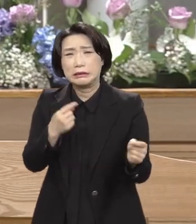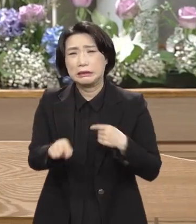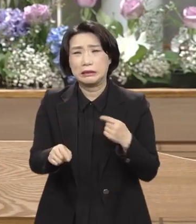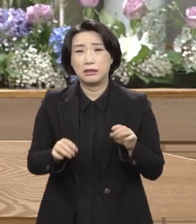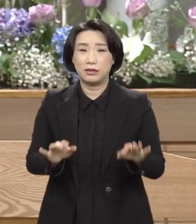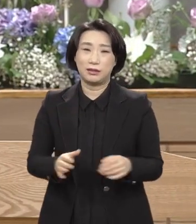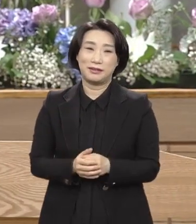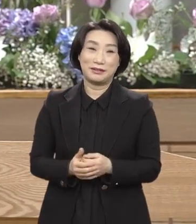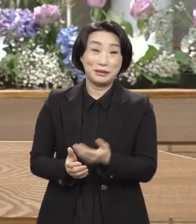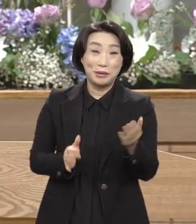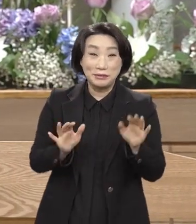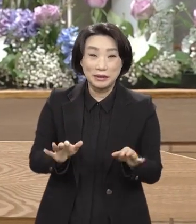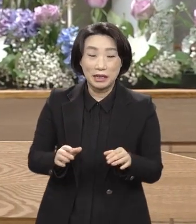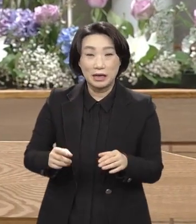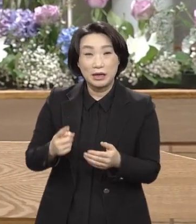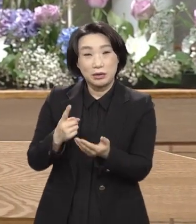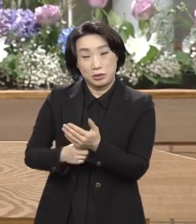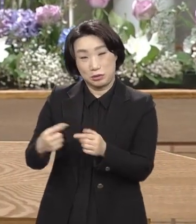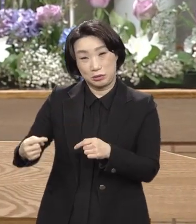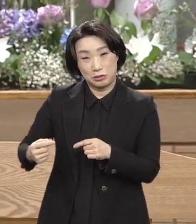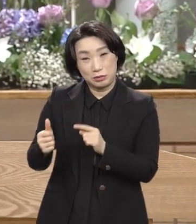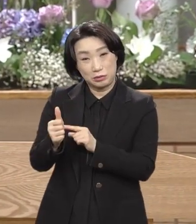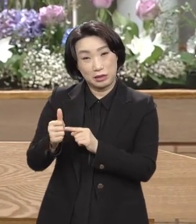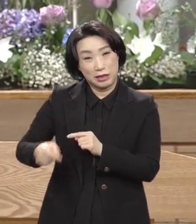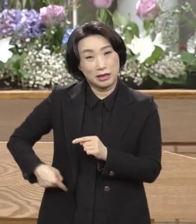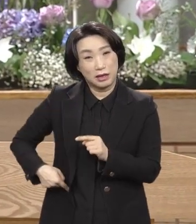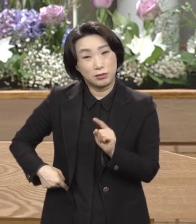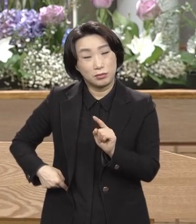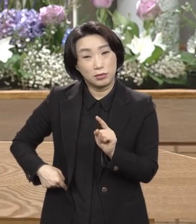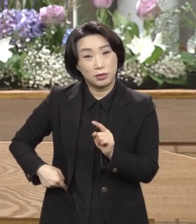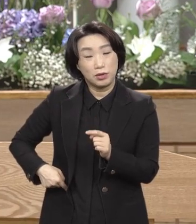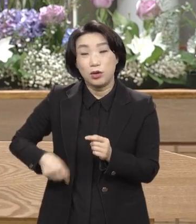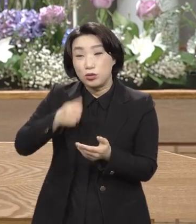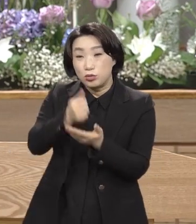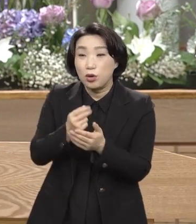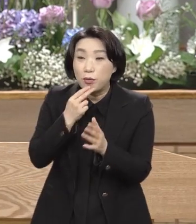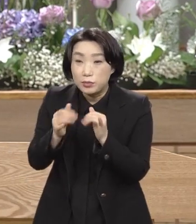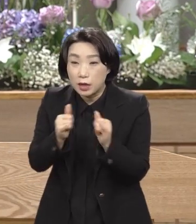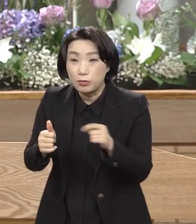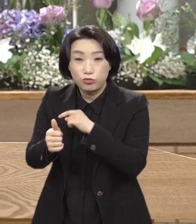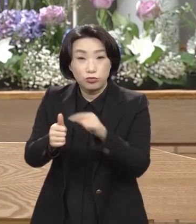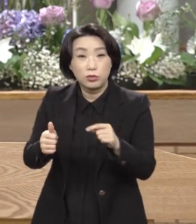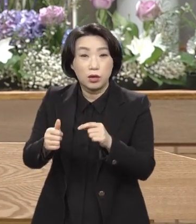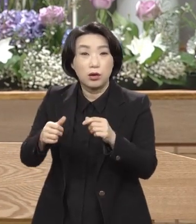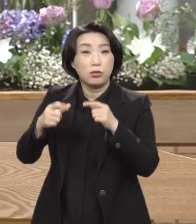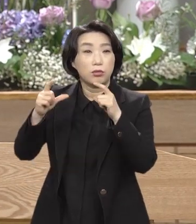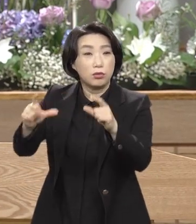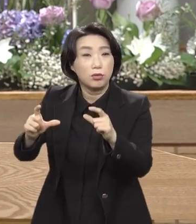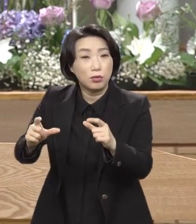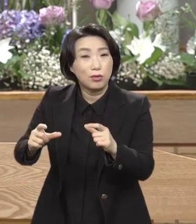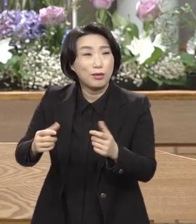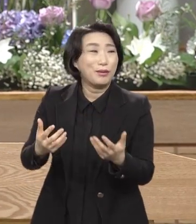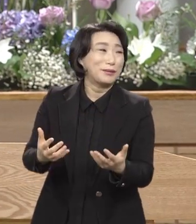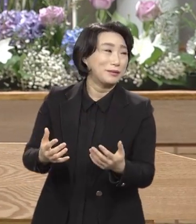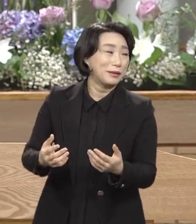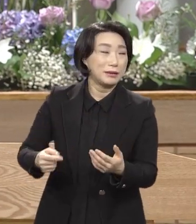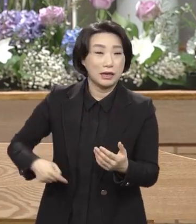총독의 양심이 어떻게 죄 없는 사람을 죽이라고 할까. 양심을 넘어서서.